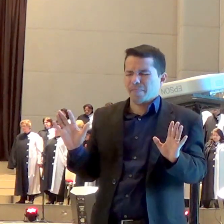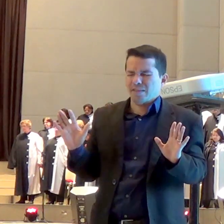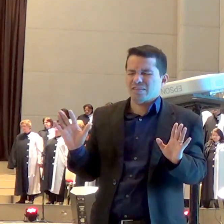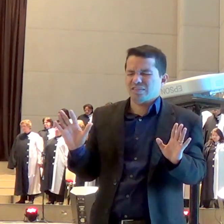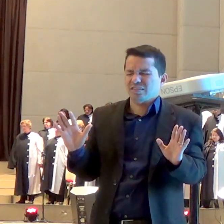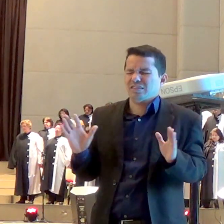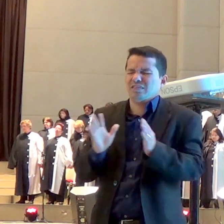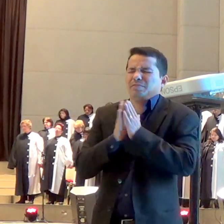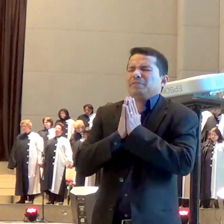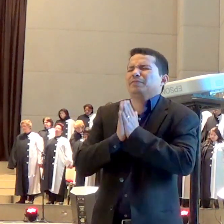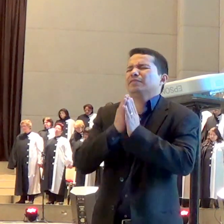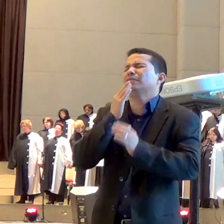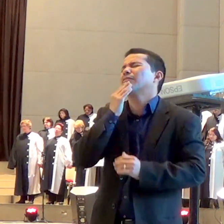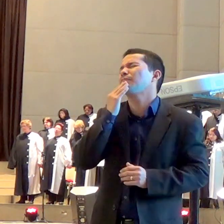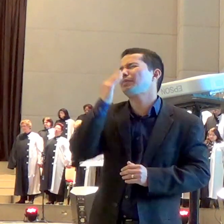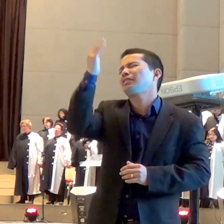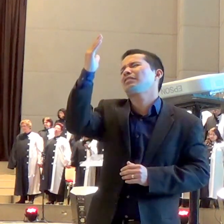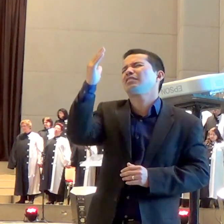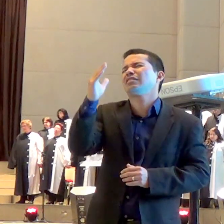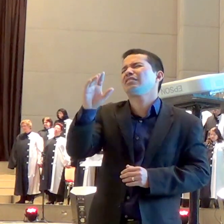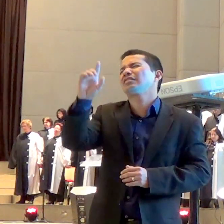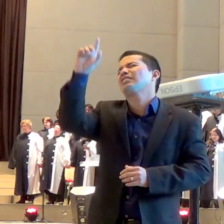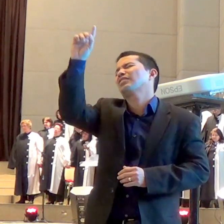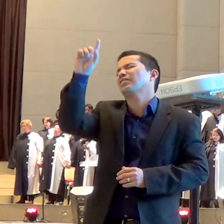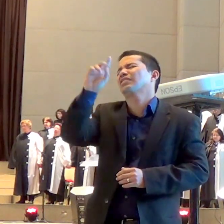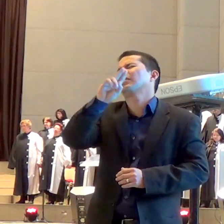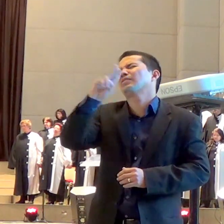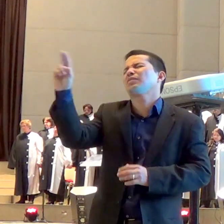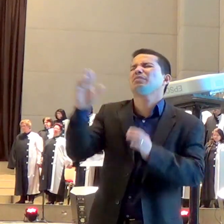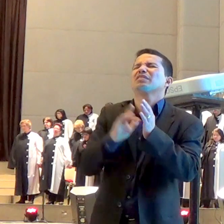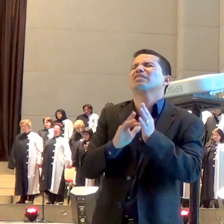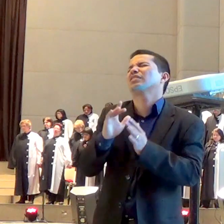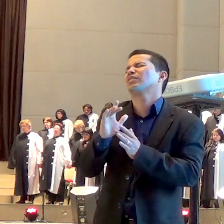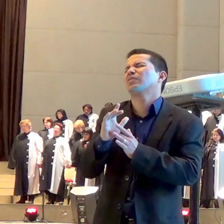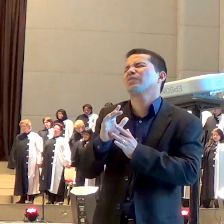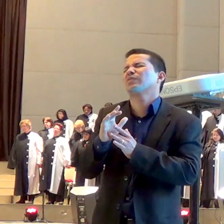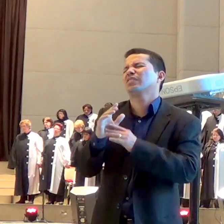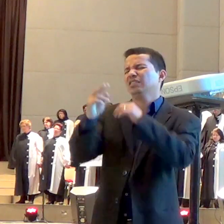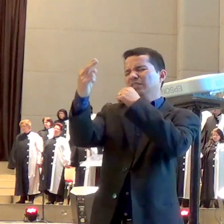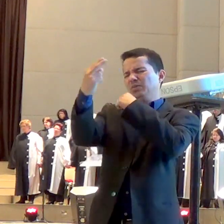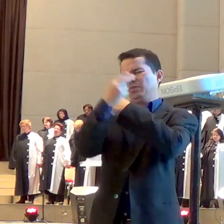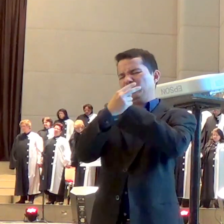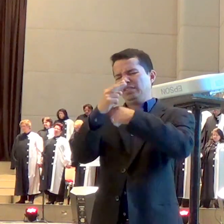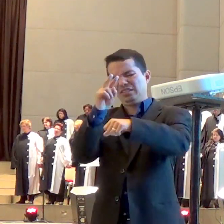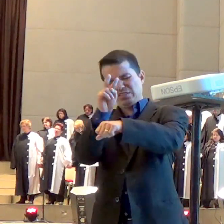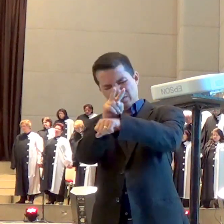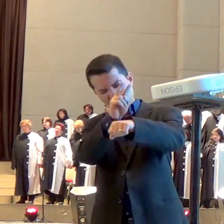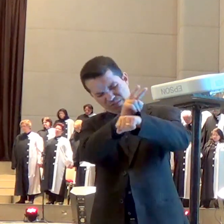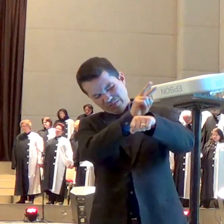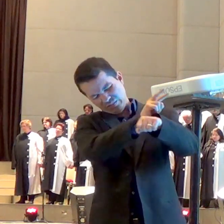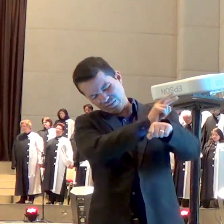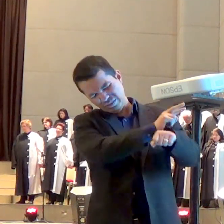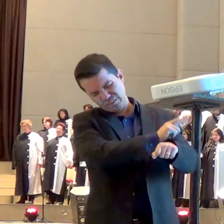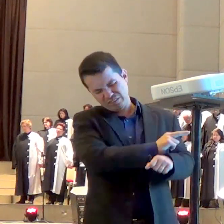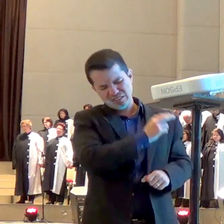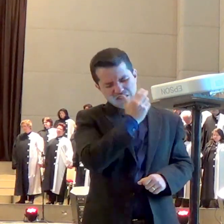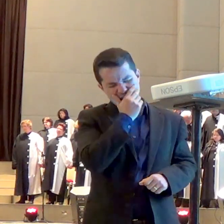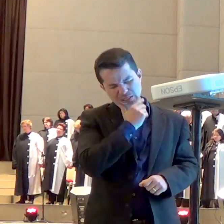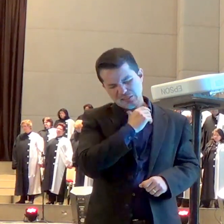é Senhor que o Senhor intervenha a favor das nossas vidas ó pai vem sobre nós